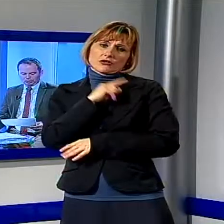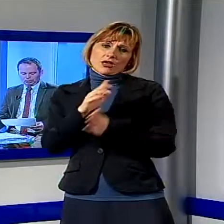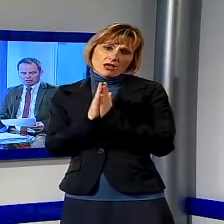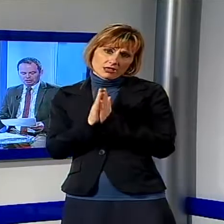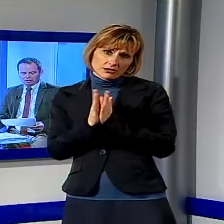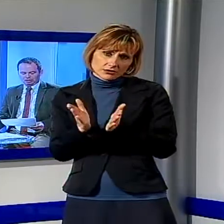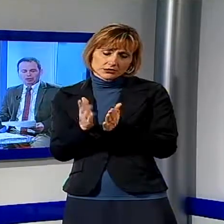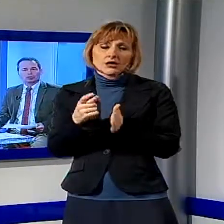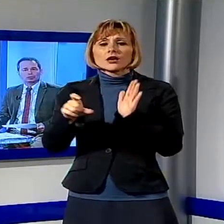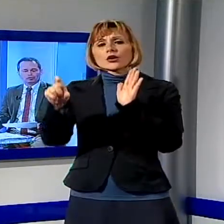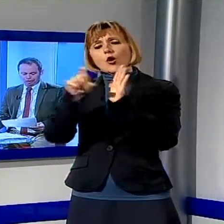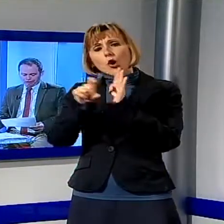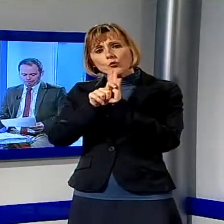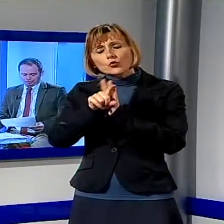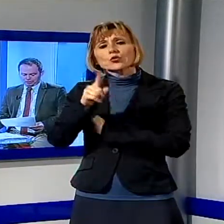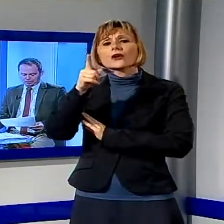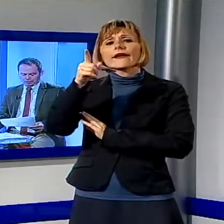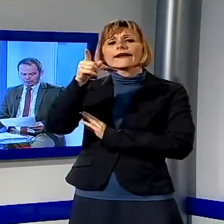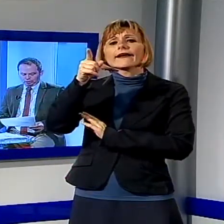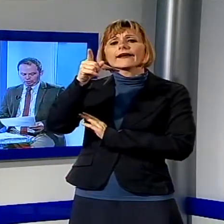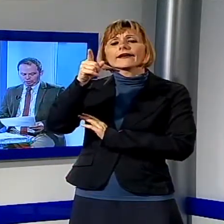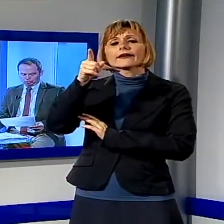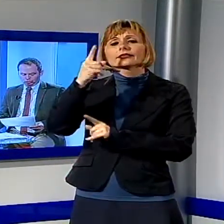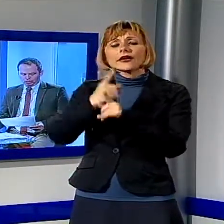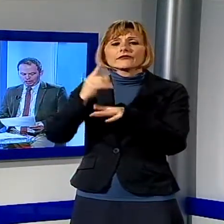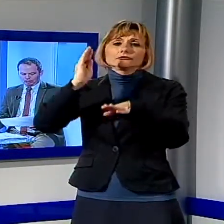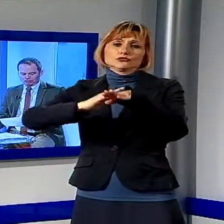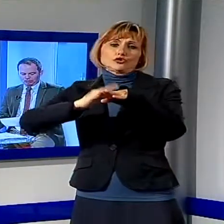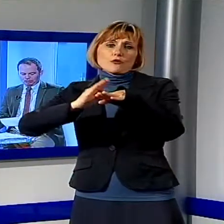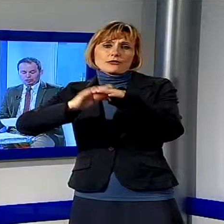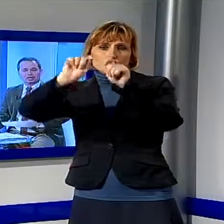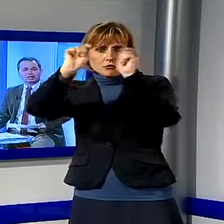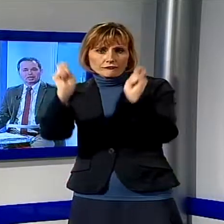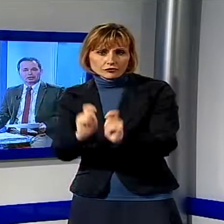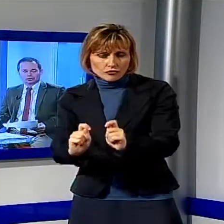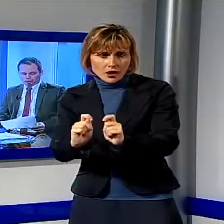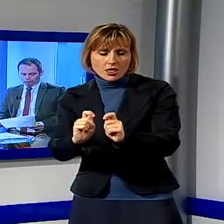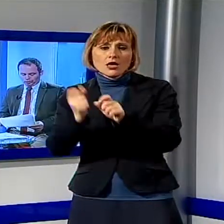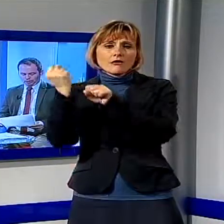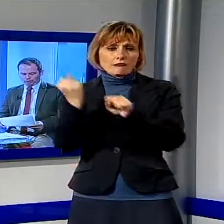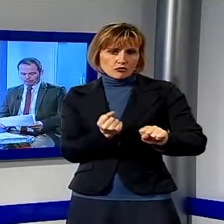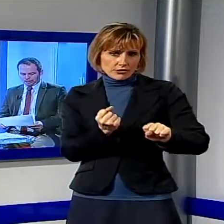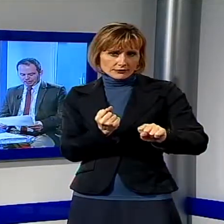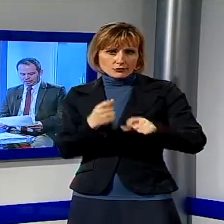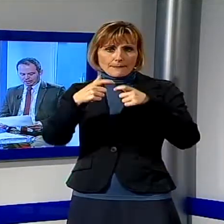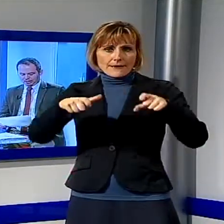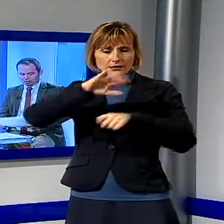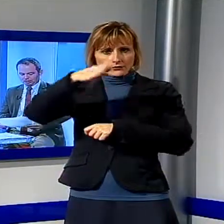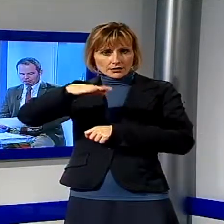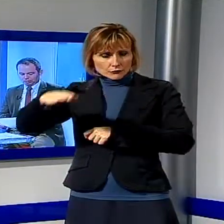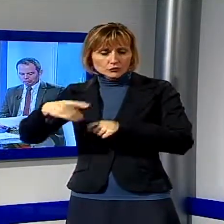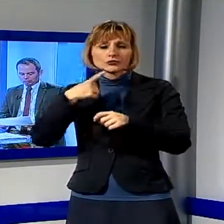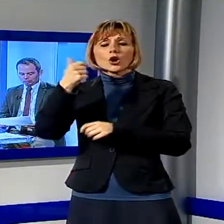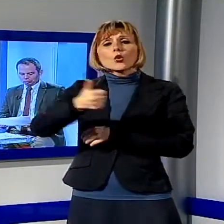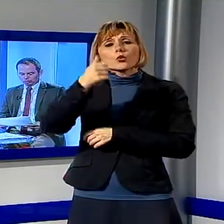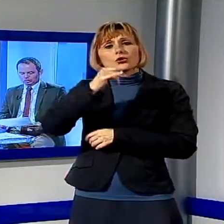Orsetti quindi presenterà una richiesta ufficiale del contributo alla Fondazione.'intento del Comune è quello di applicare l'ora